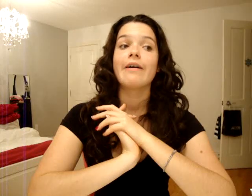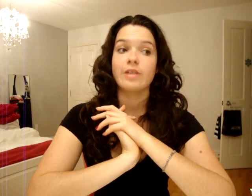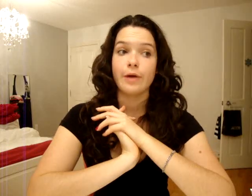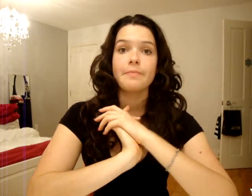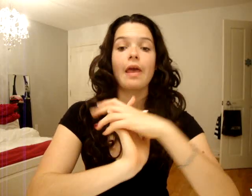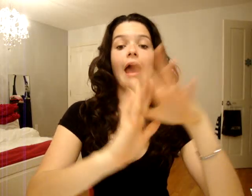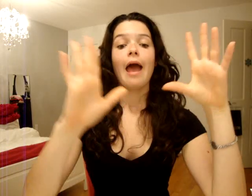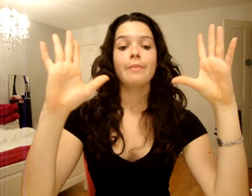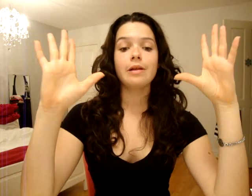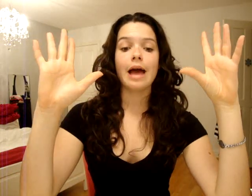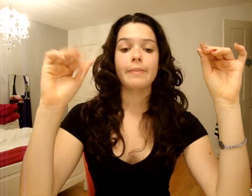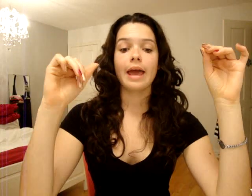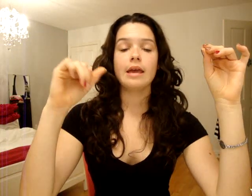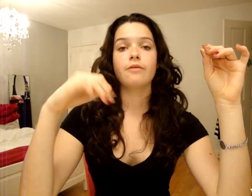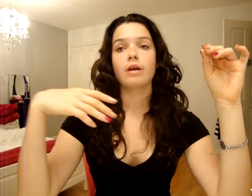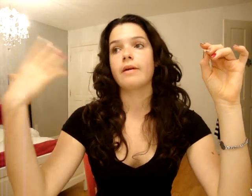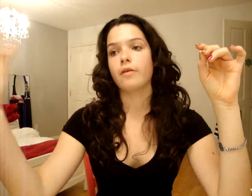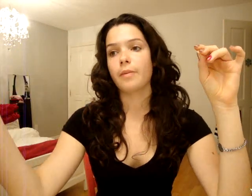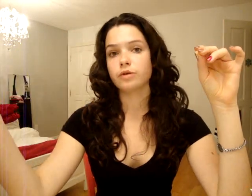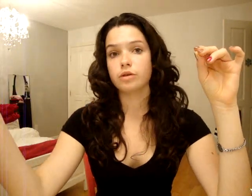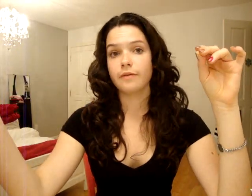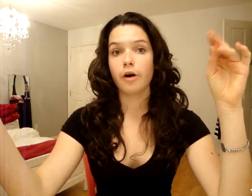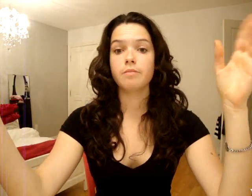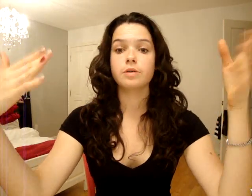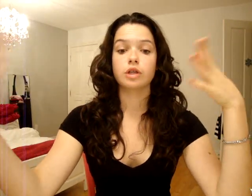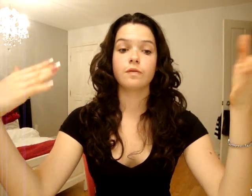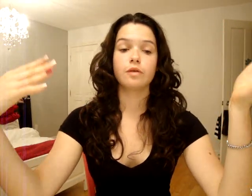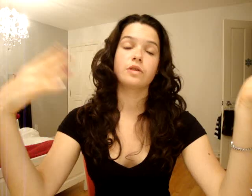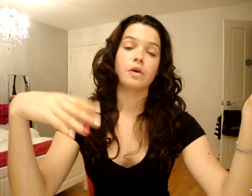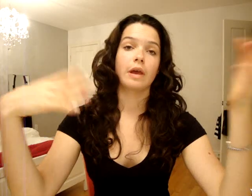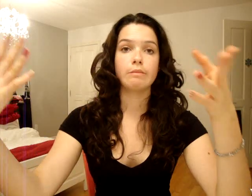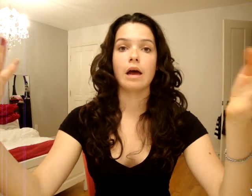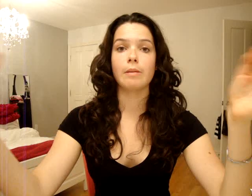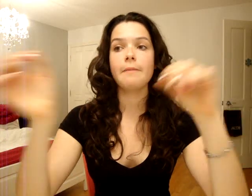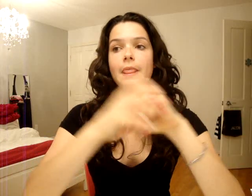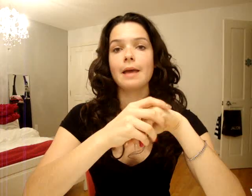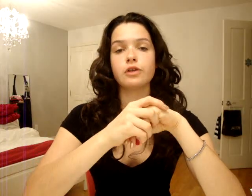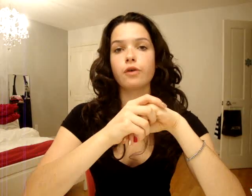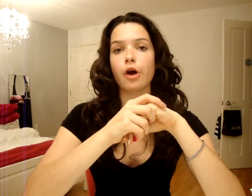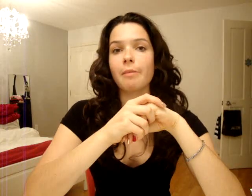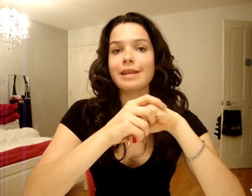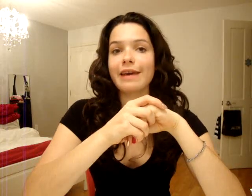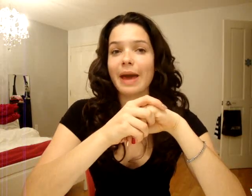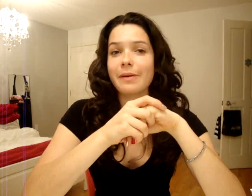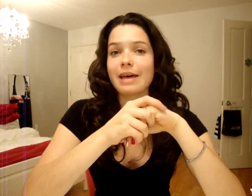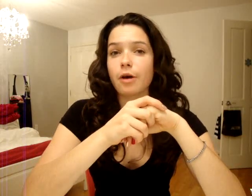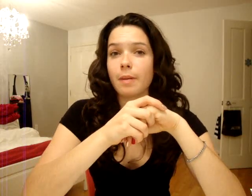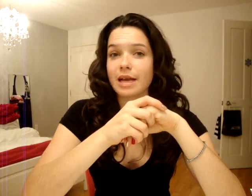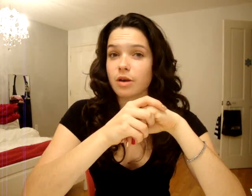Fait que ouais. Puis là, après, ils vont prendre ton uniforme, puis ce que tu veux, si tu veux un kit de barbe là. Puis je vous recommanderais vraiment d'avoir un plastron,